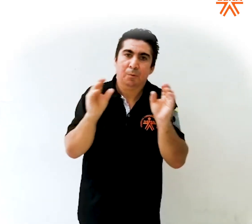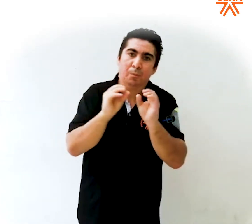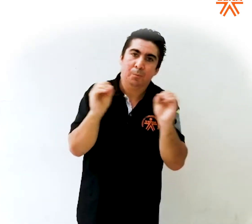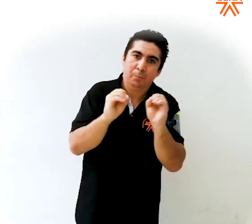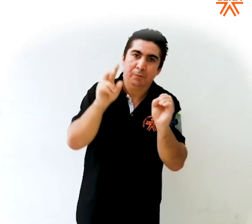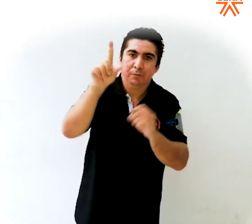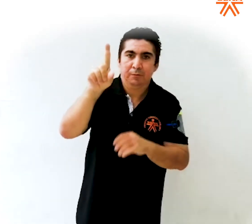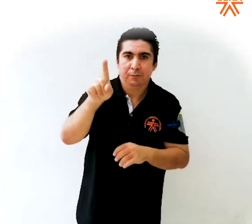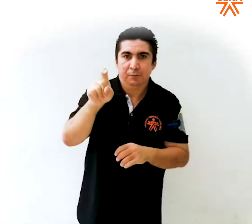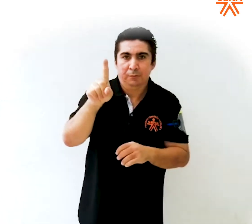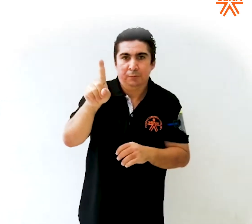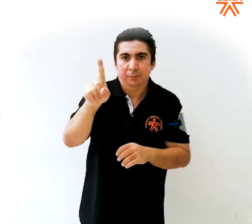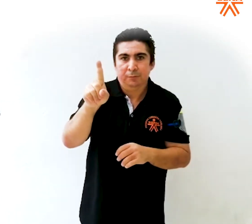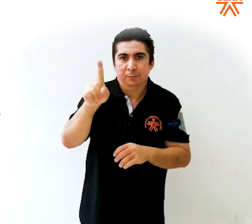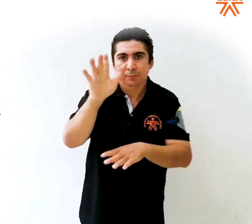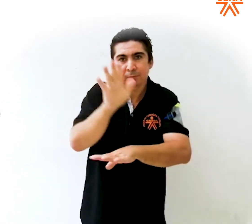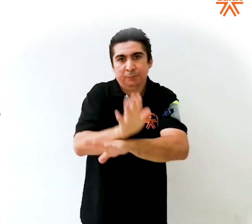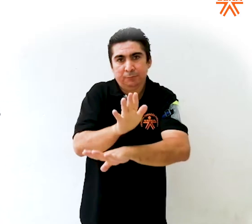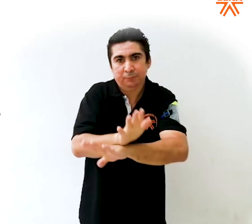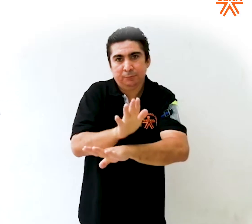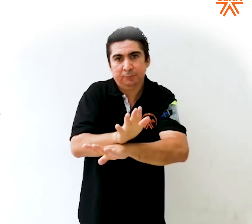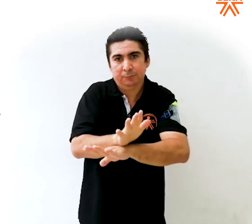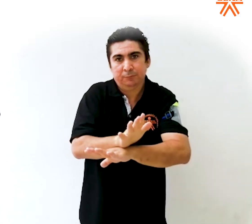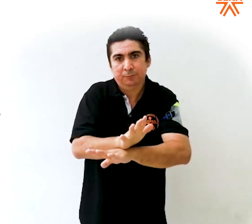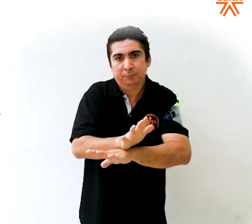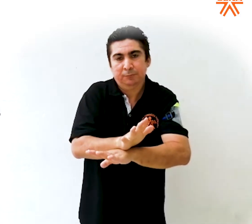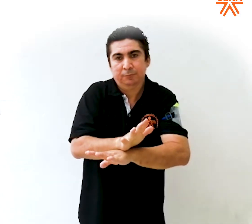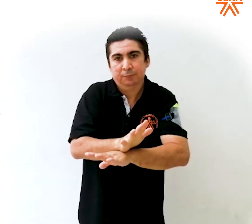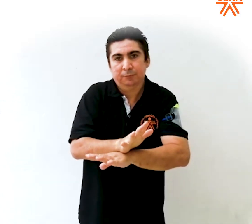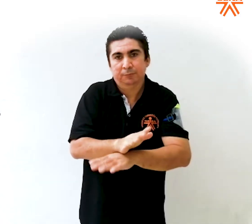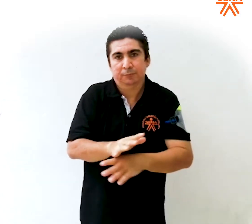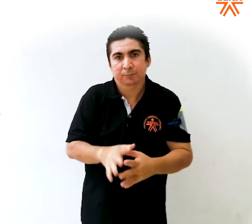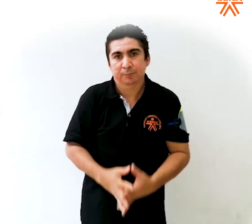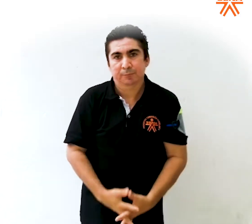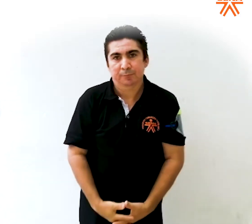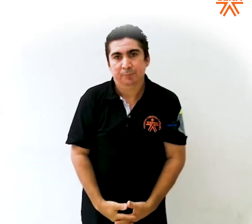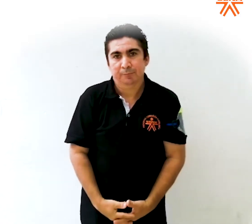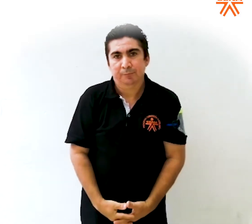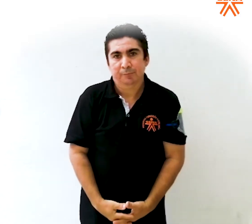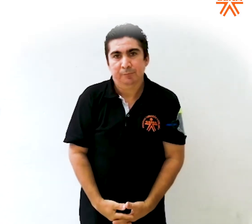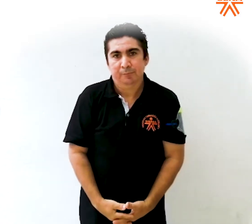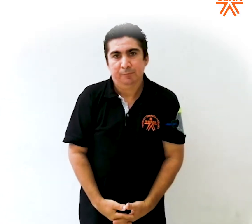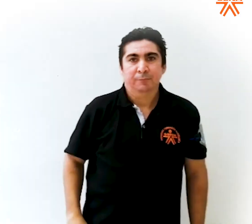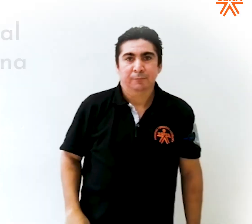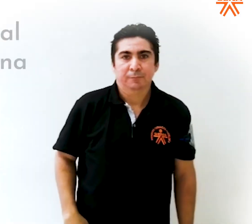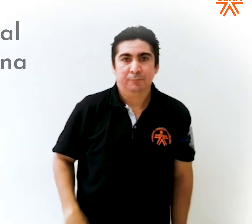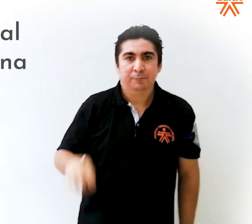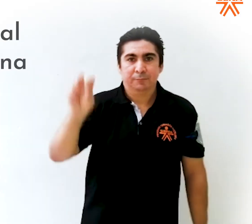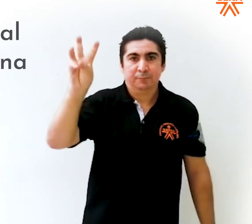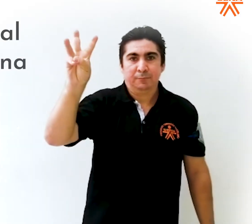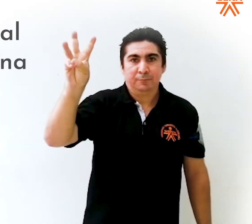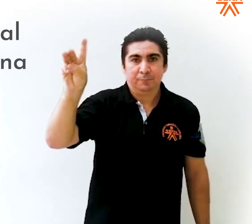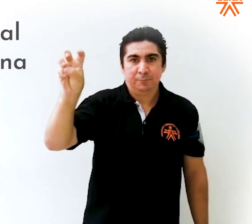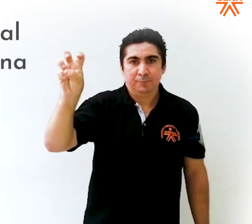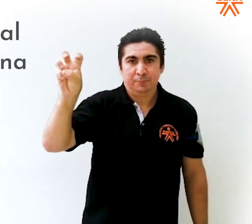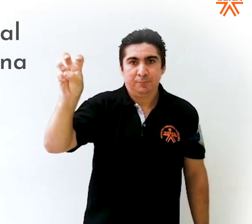tarde, decimos la hora y la seña de tarde. Las horas laborales de la mañana son 8,